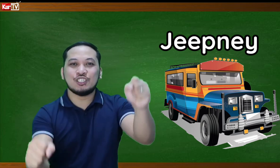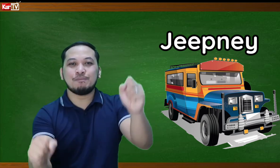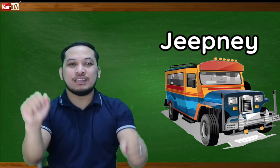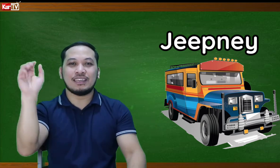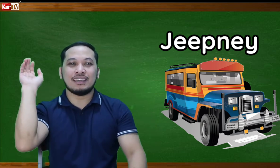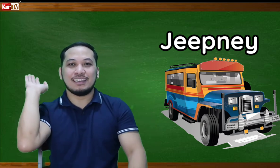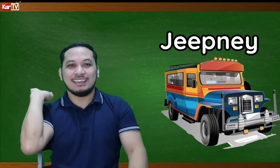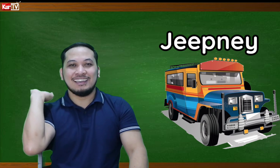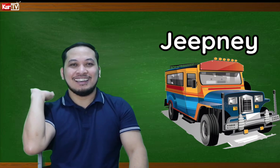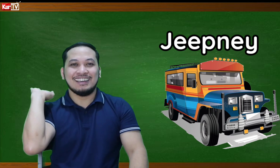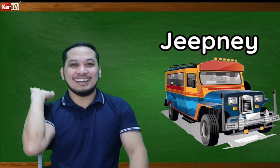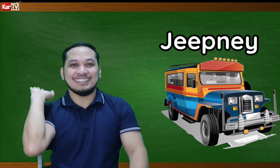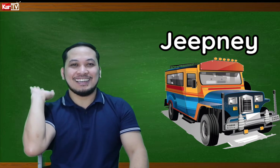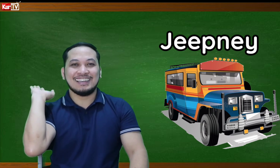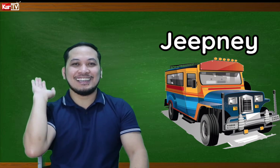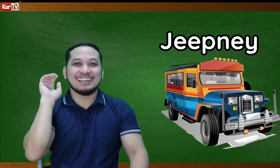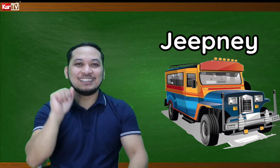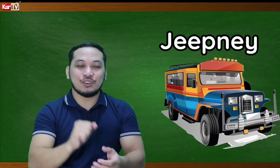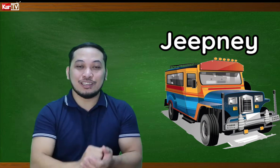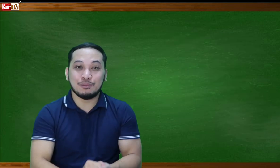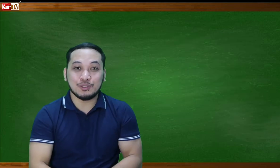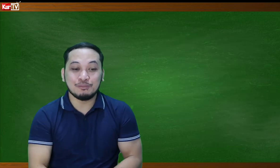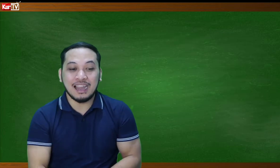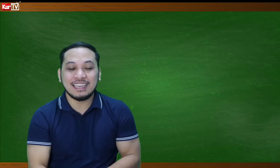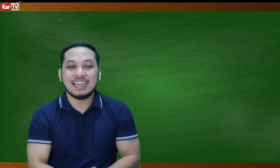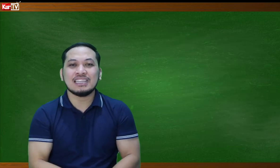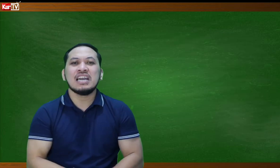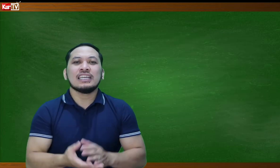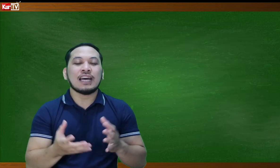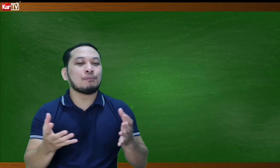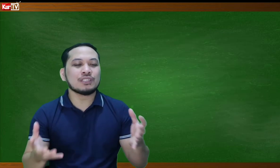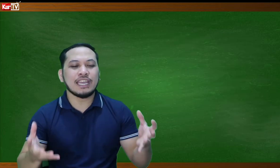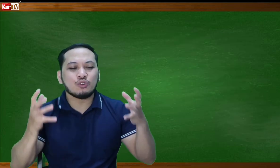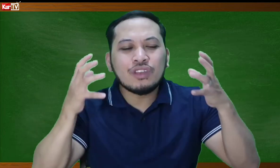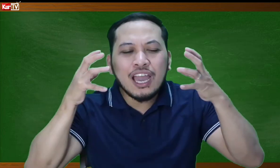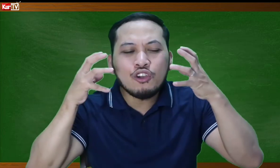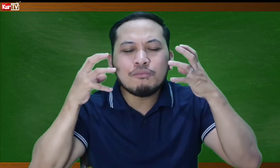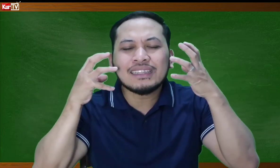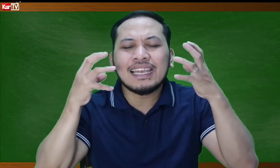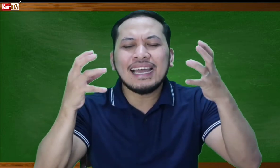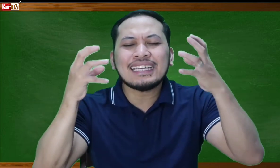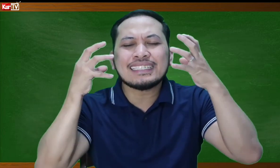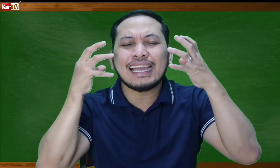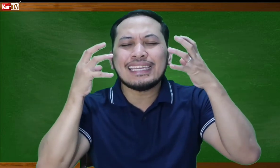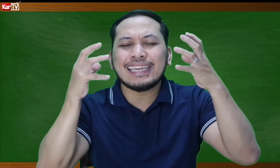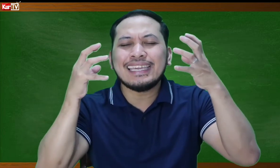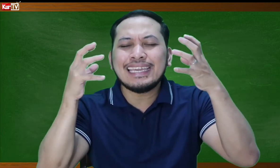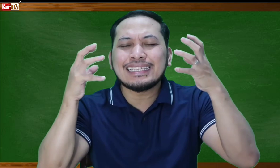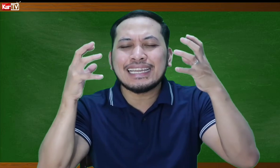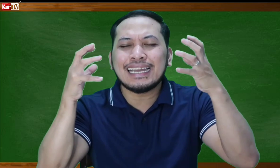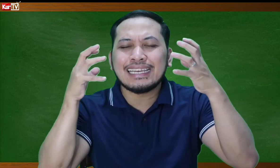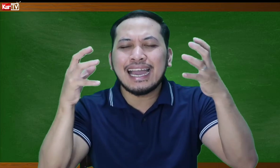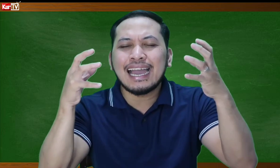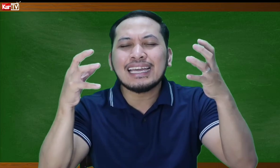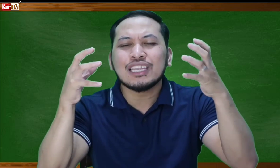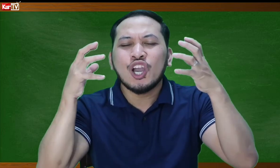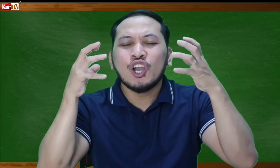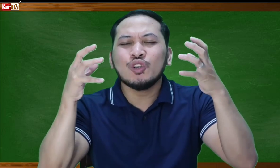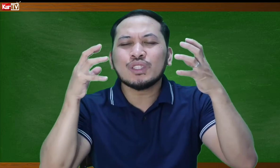Jeepney. Ayan. So, inabot yung bayad. Tapos, ito na yung madalas na kinainisan ang lahat. Yung